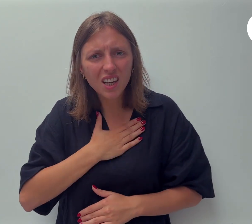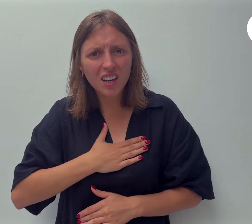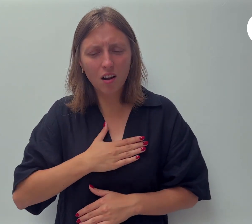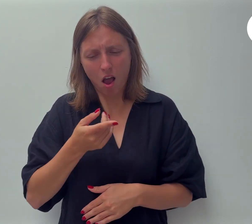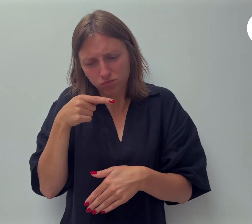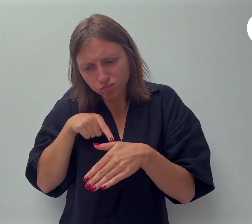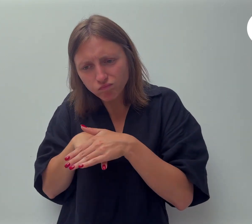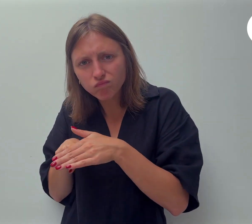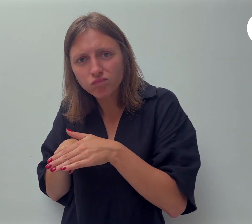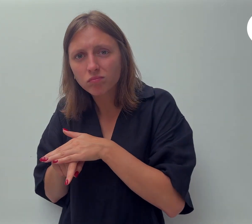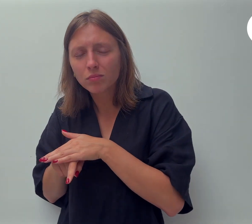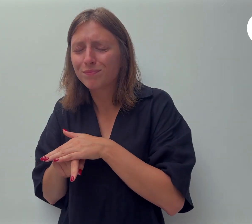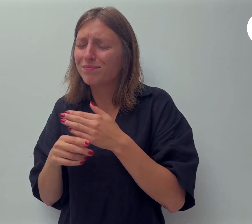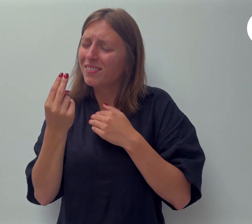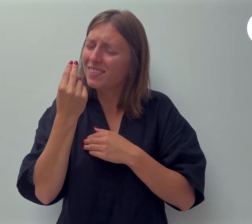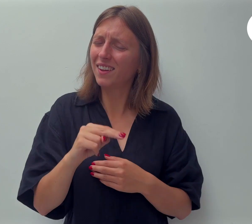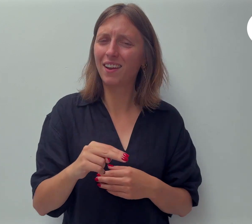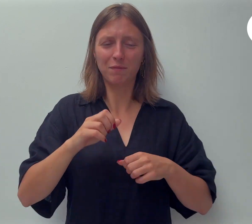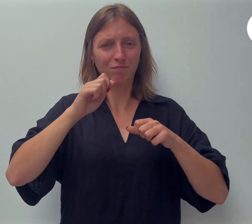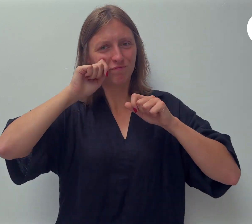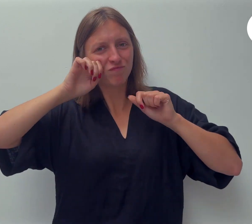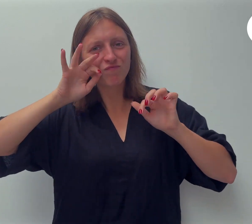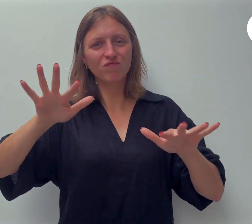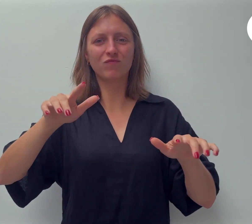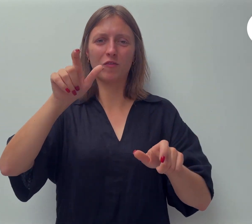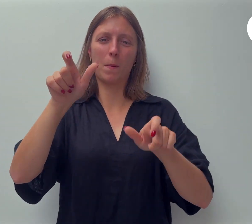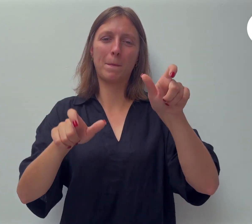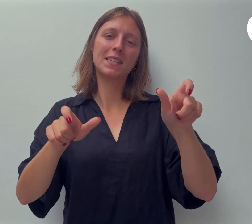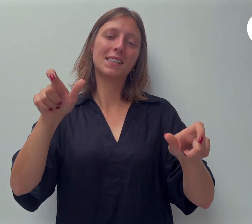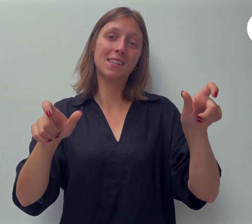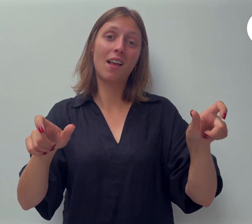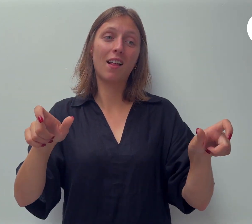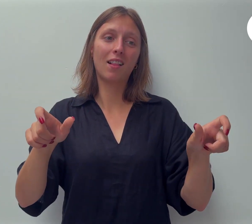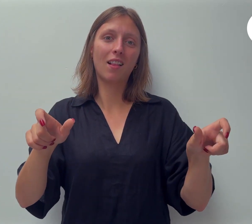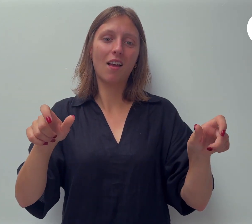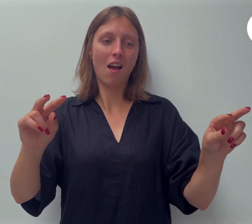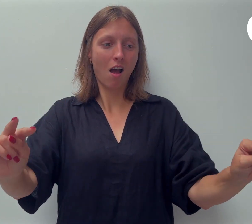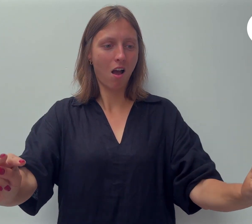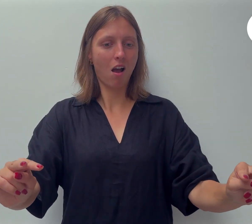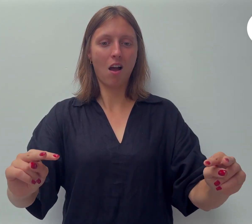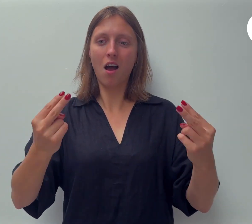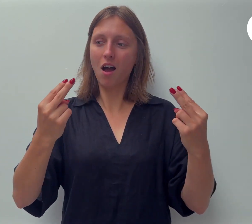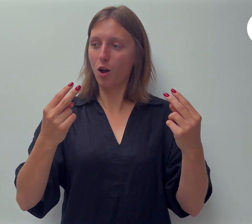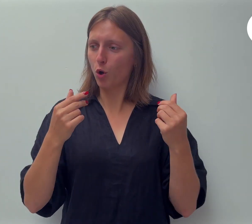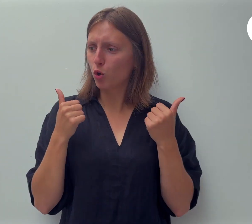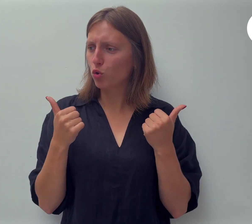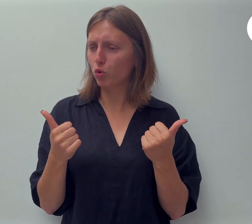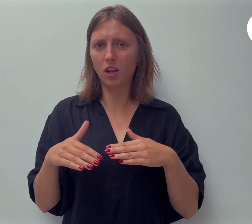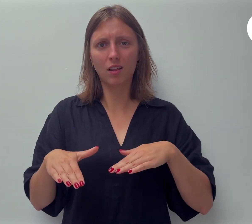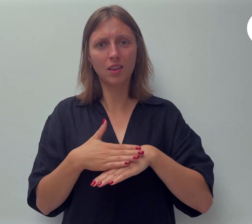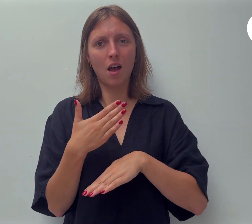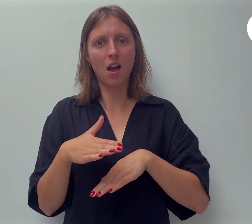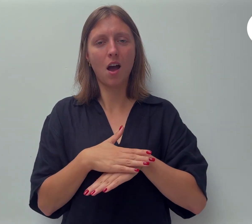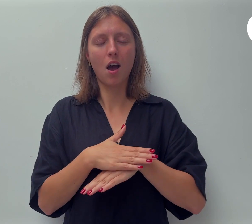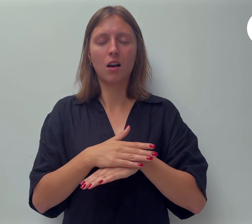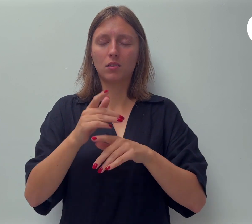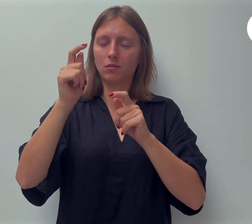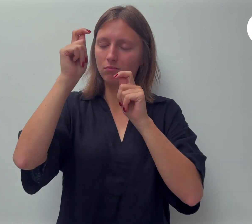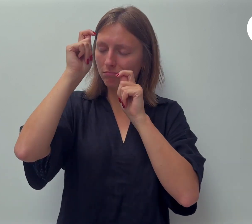Nee, laat het schijnen voor de mensen zodat zij jullie goede daden zien en zo eerbewijzen aan onze Vader in de hemel.